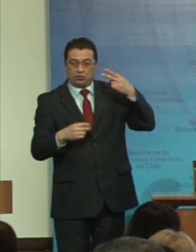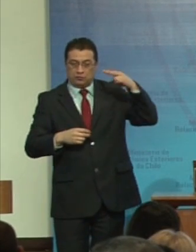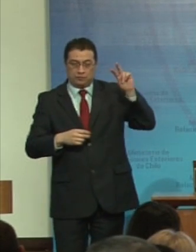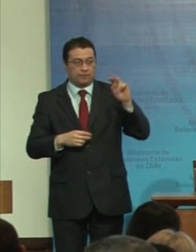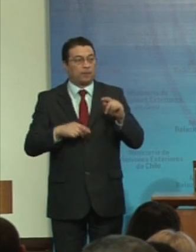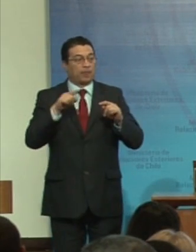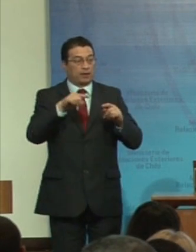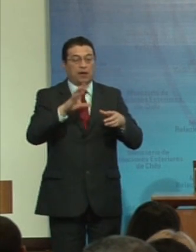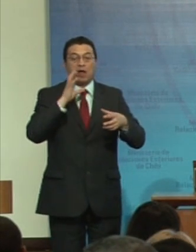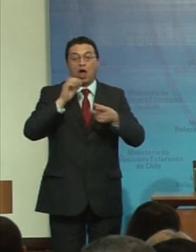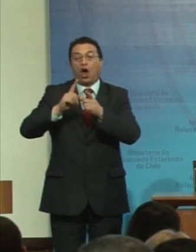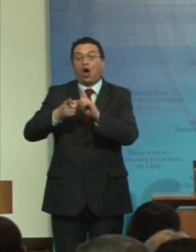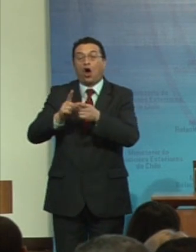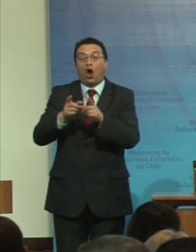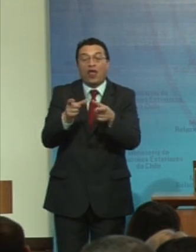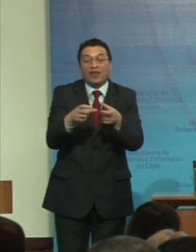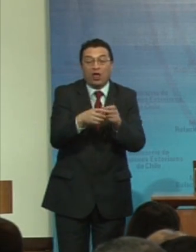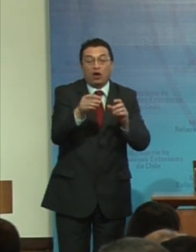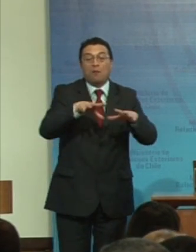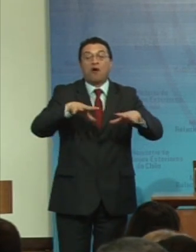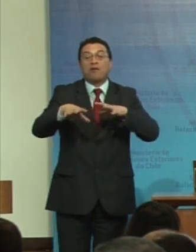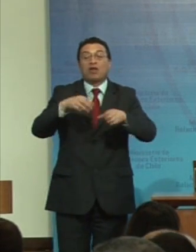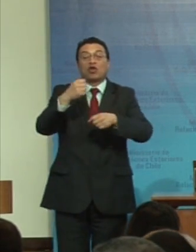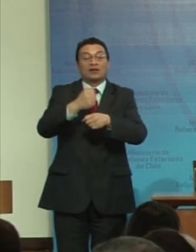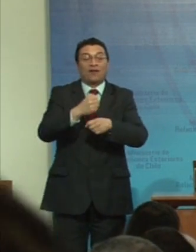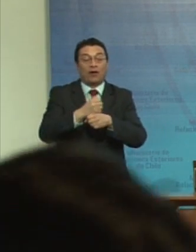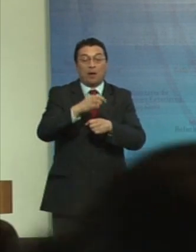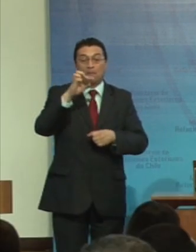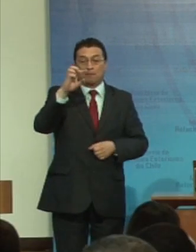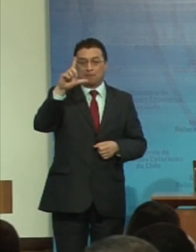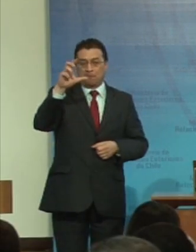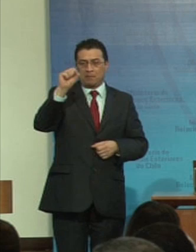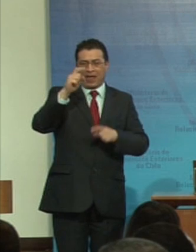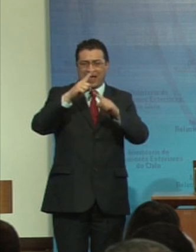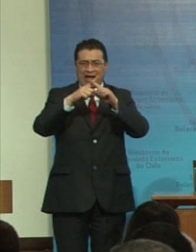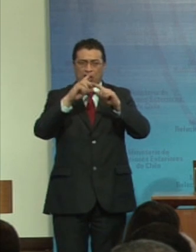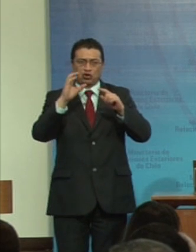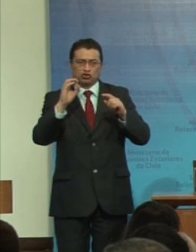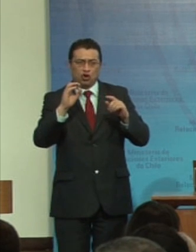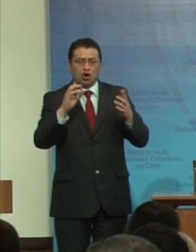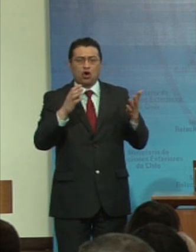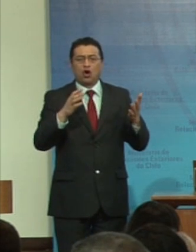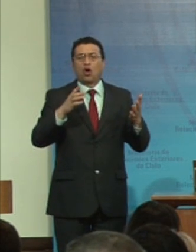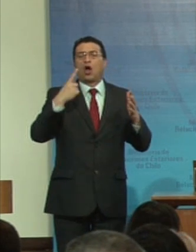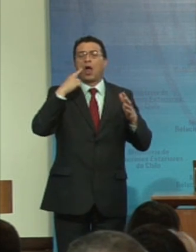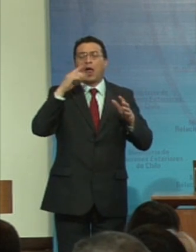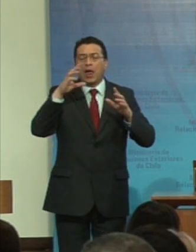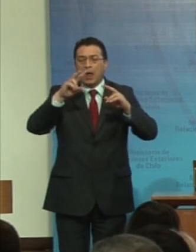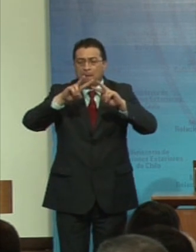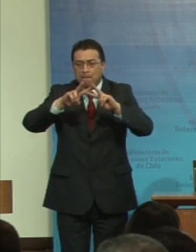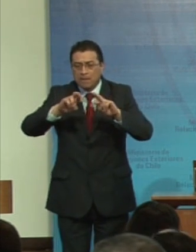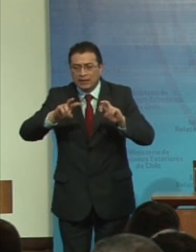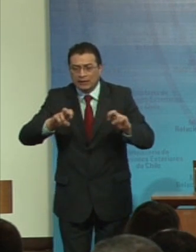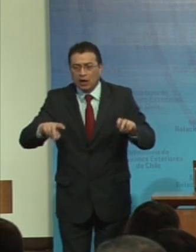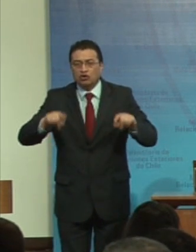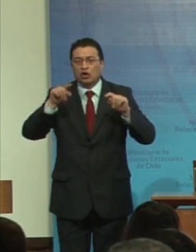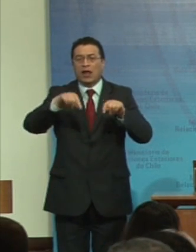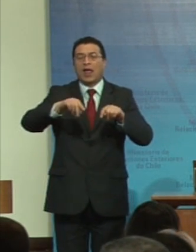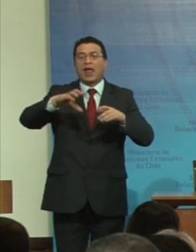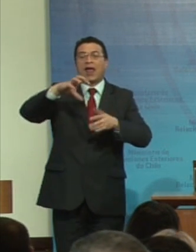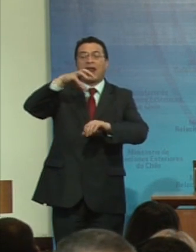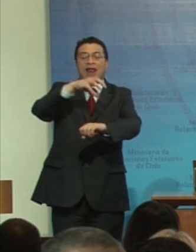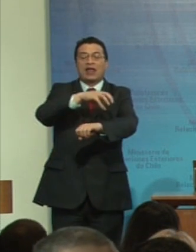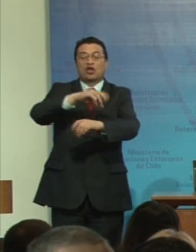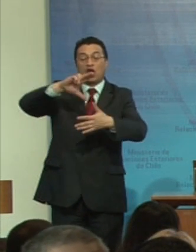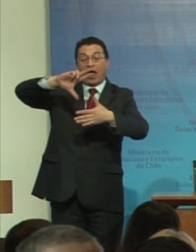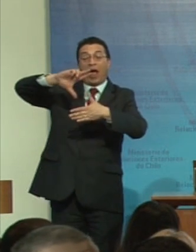sido coordinadora de la comisión de movimientos laborales de CLACSO investigadora asociada del programa regional de empleo para